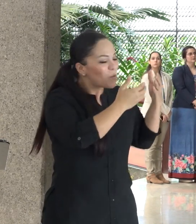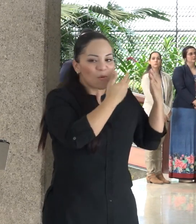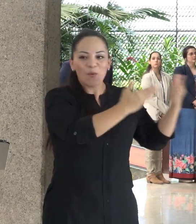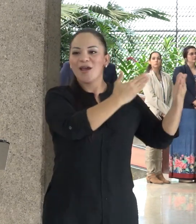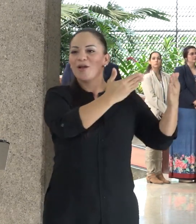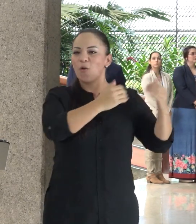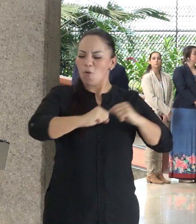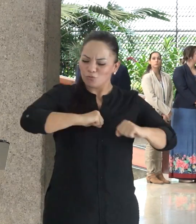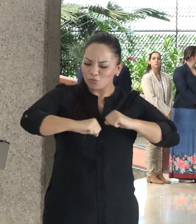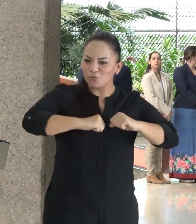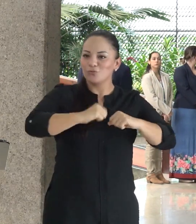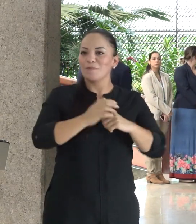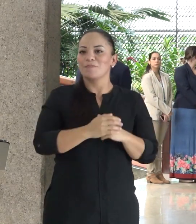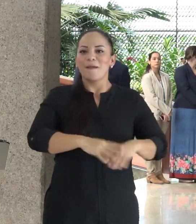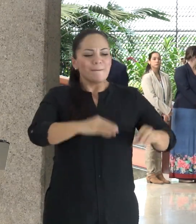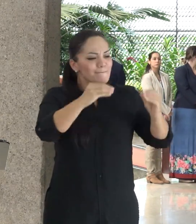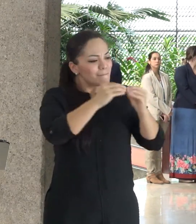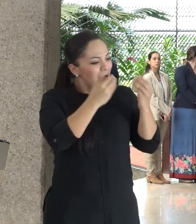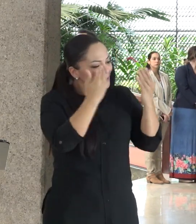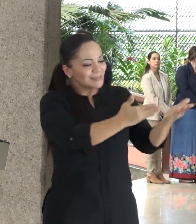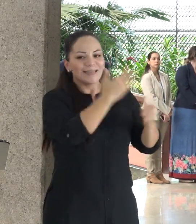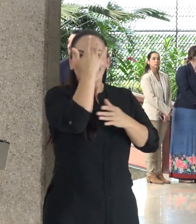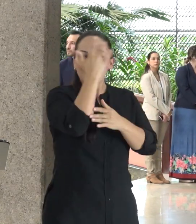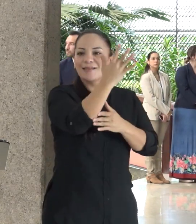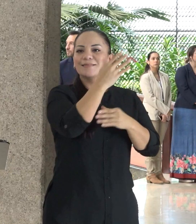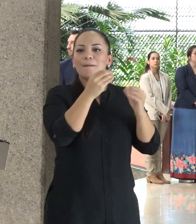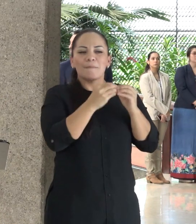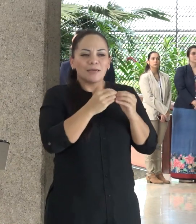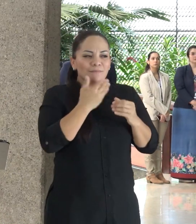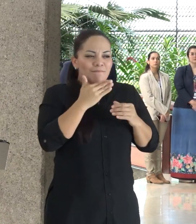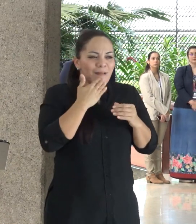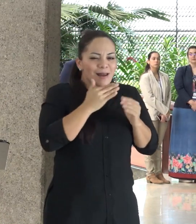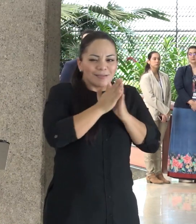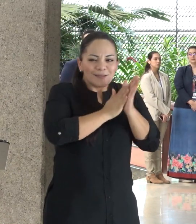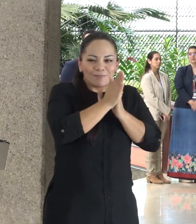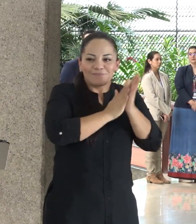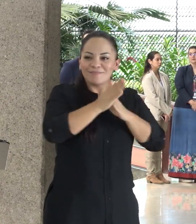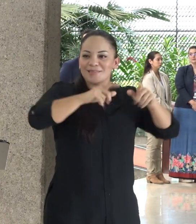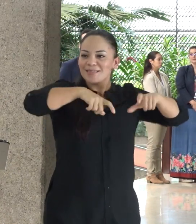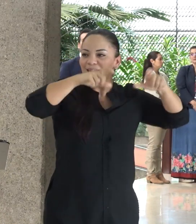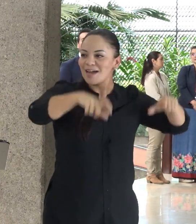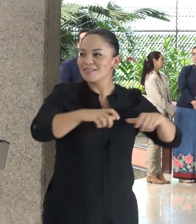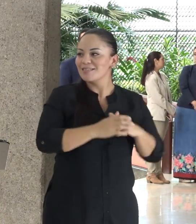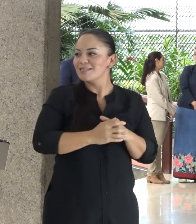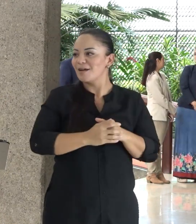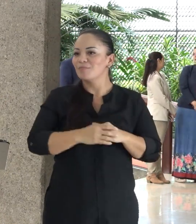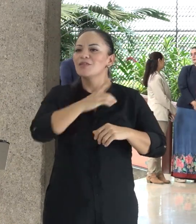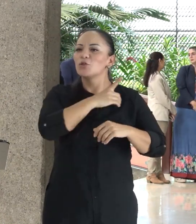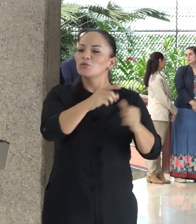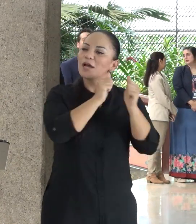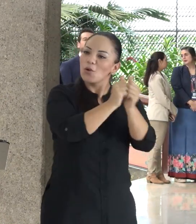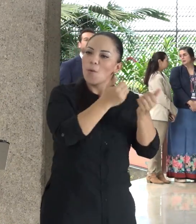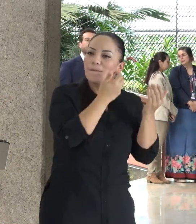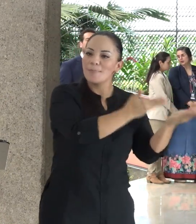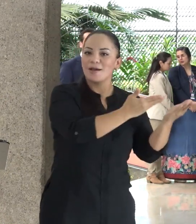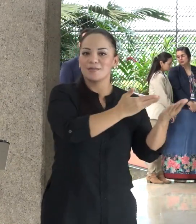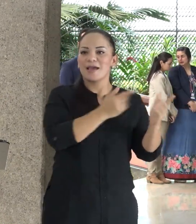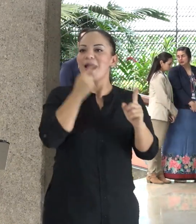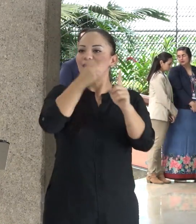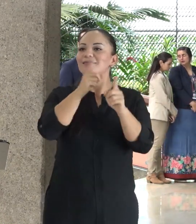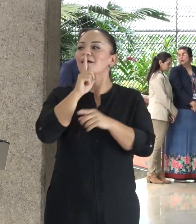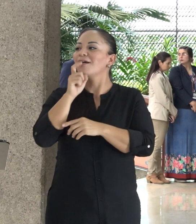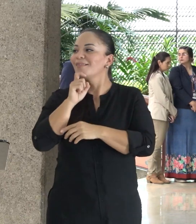cintura, más inteligencia, más malicia en la cancha, que Dios nos los acompañe a Catar